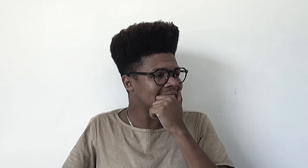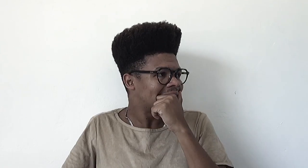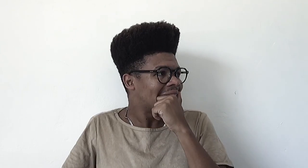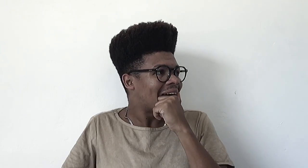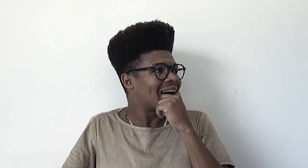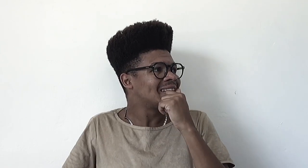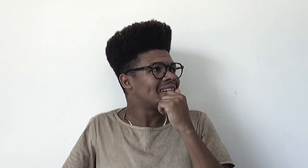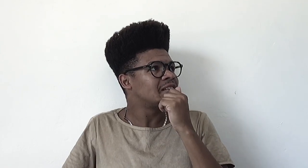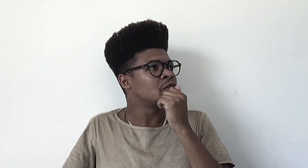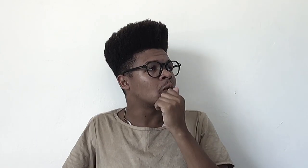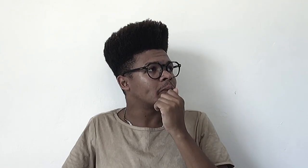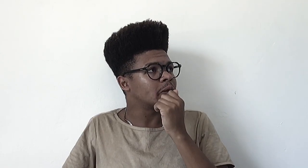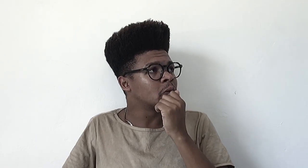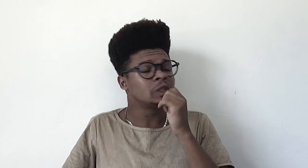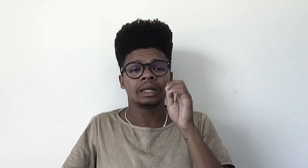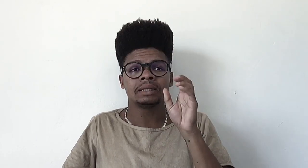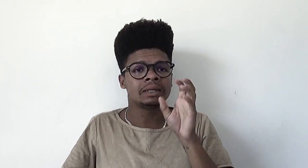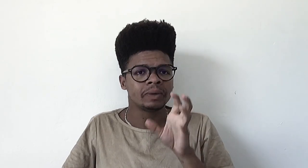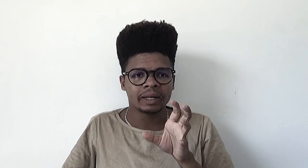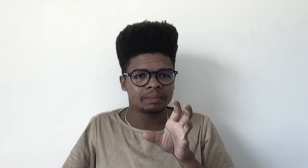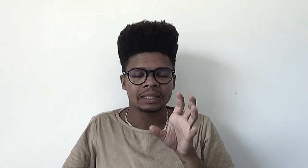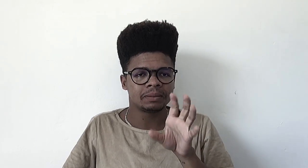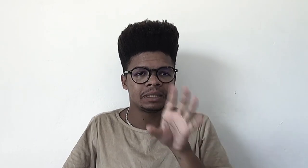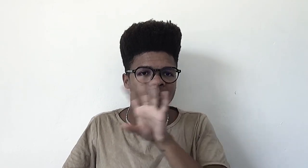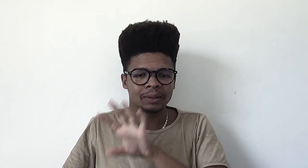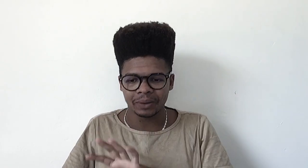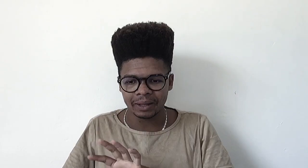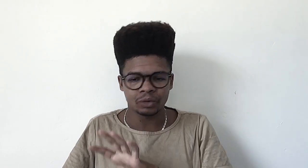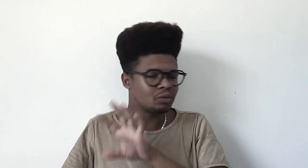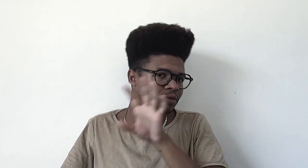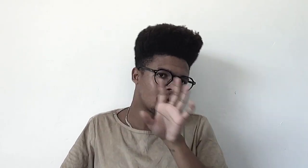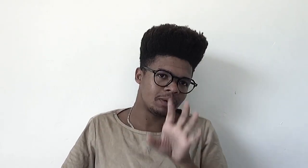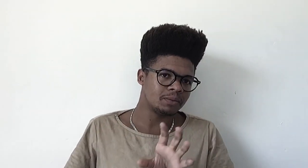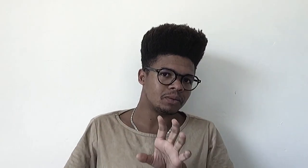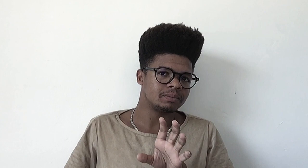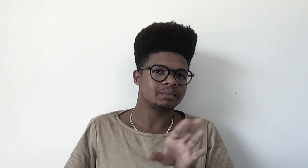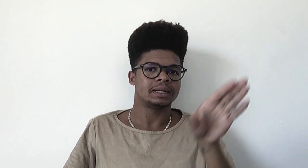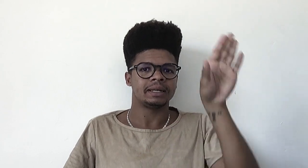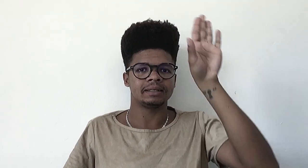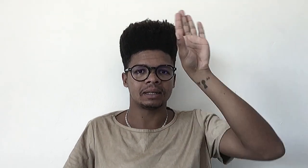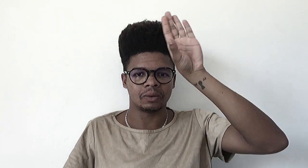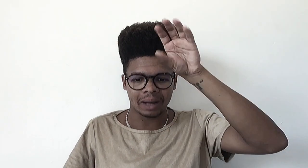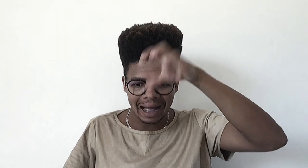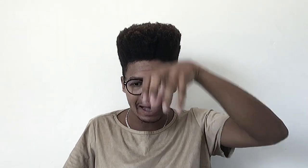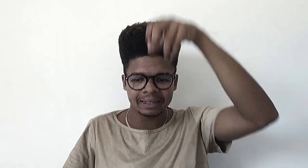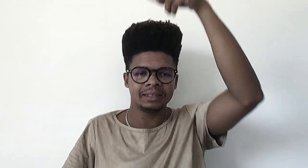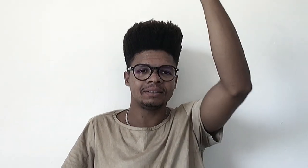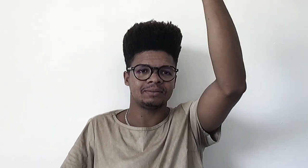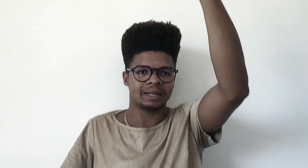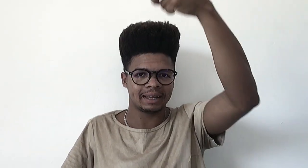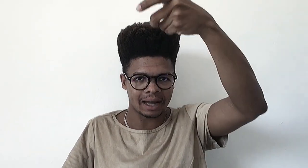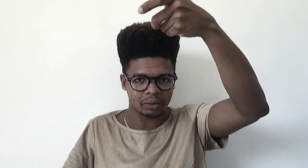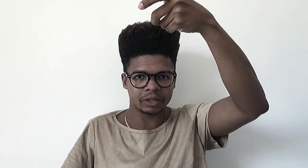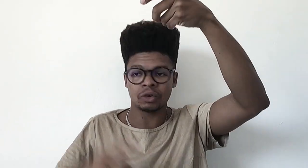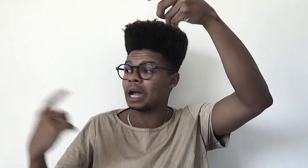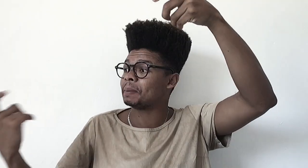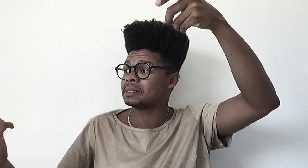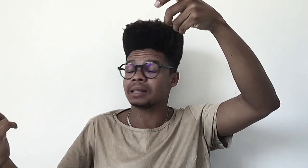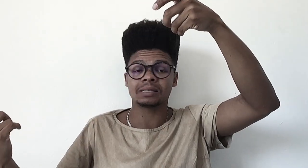A ideia de incompletude, ela não é percebida pelo ego de uma forma boa. Então, há aí um recalco de uma representação